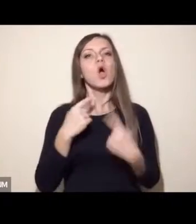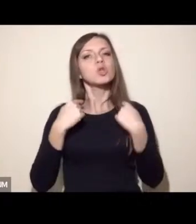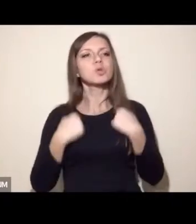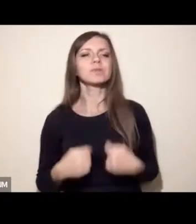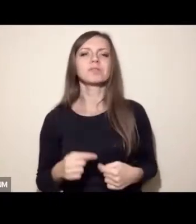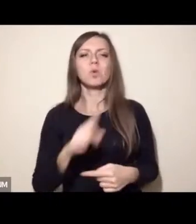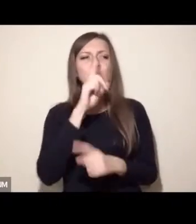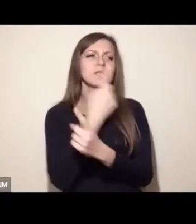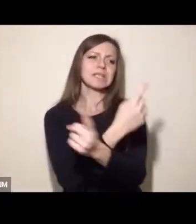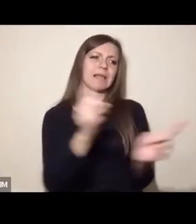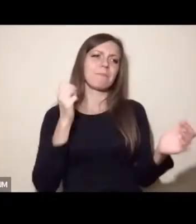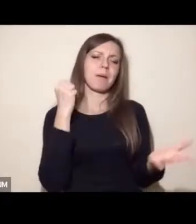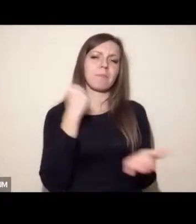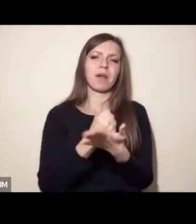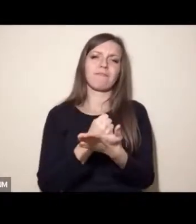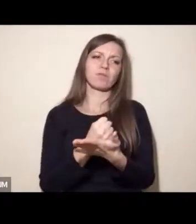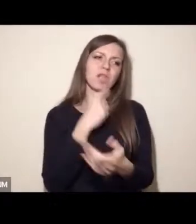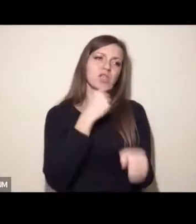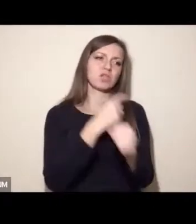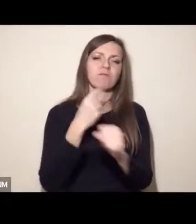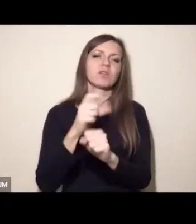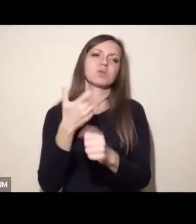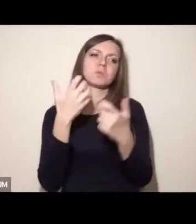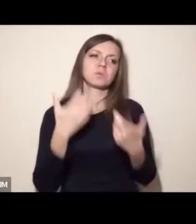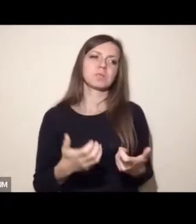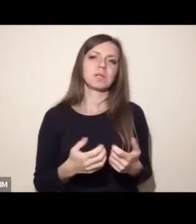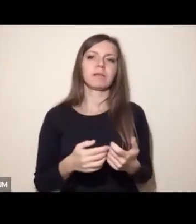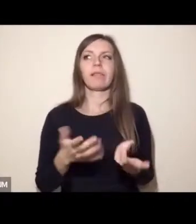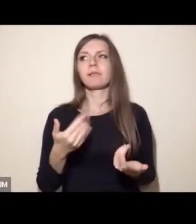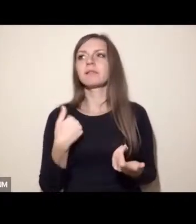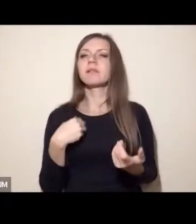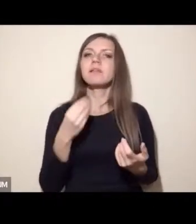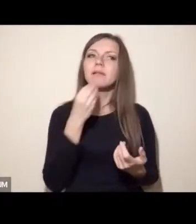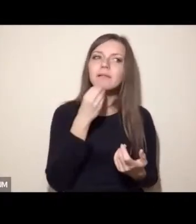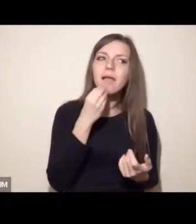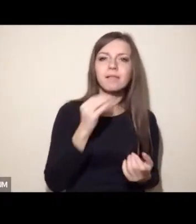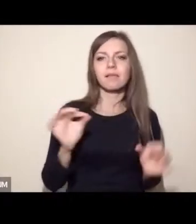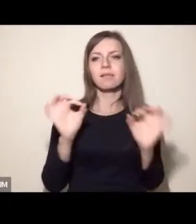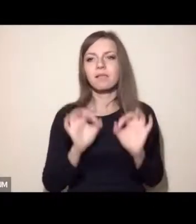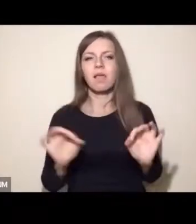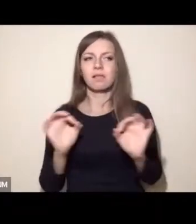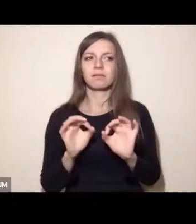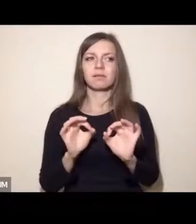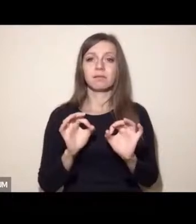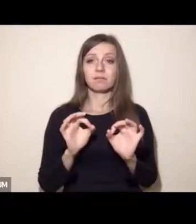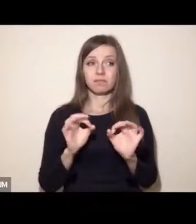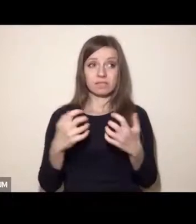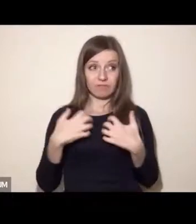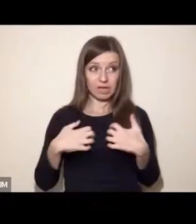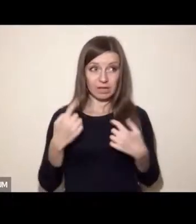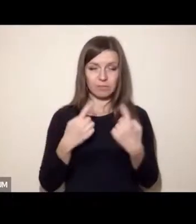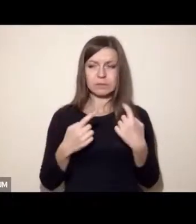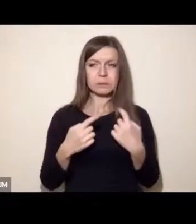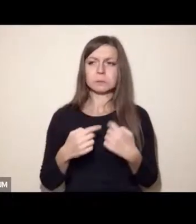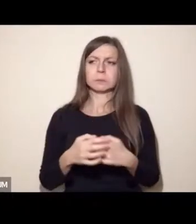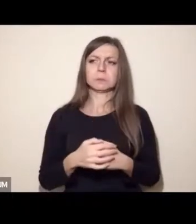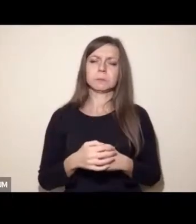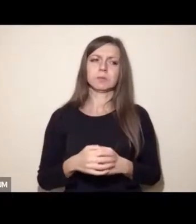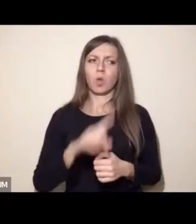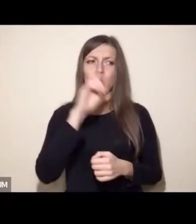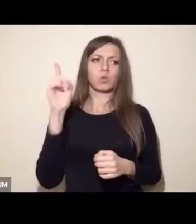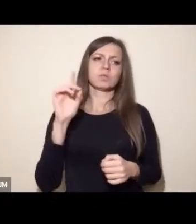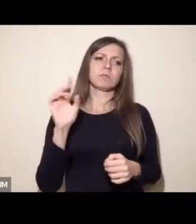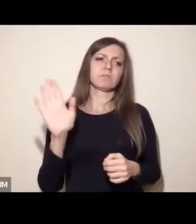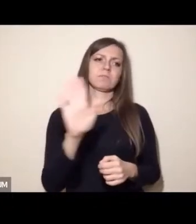wyborów każdego z nas, że to jest osobisty, dietetyczny, żywieniowy wybor. Z mojego punktu widzenia i myślę, że